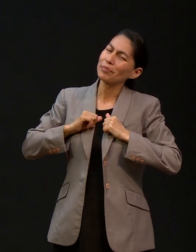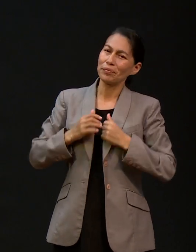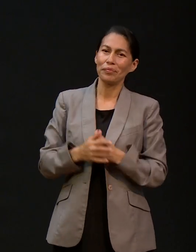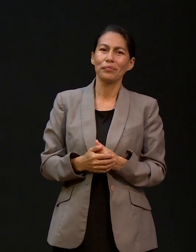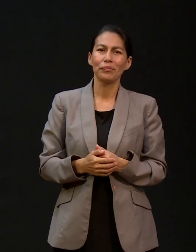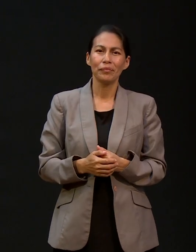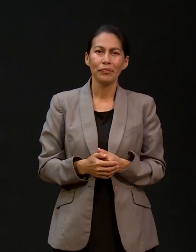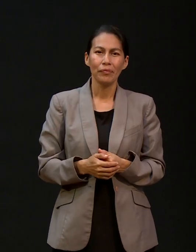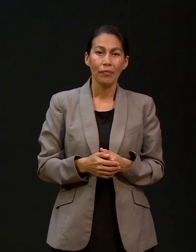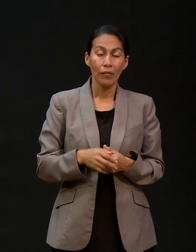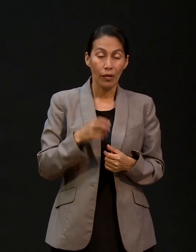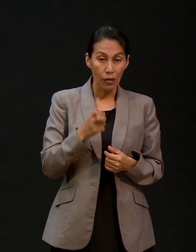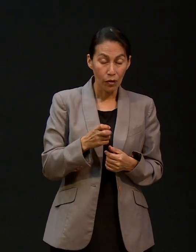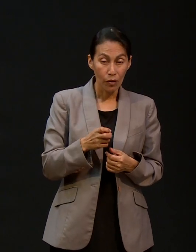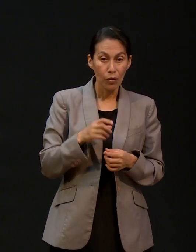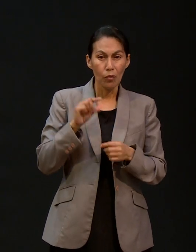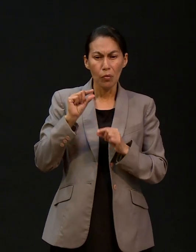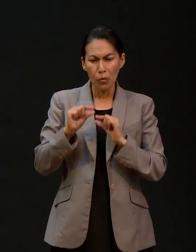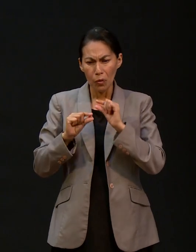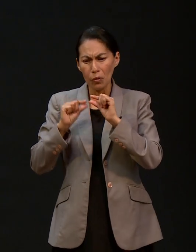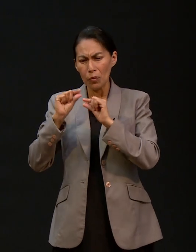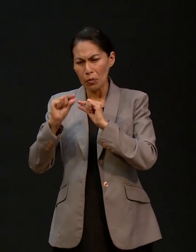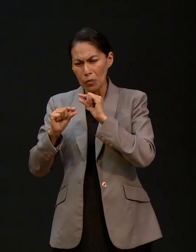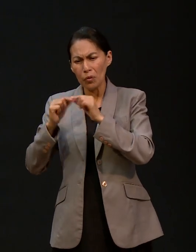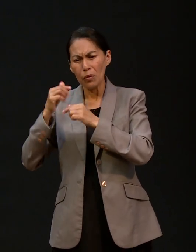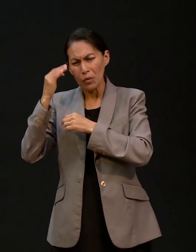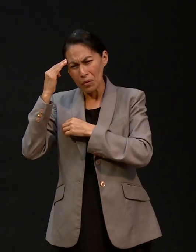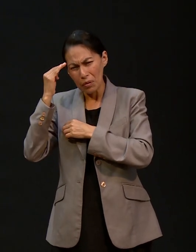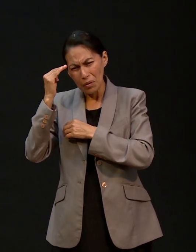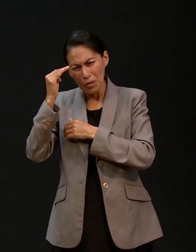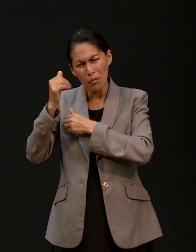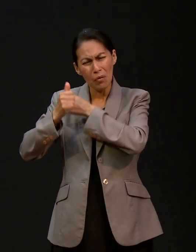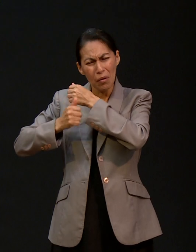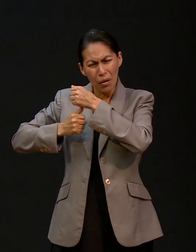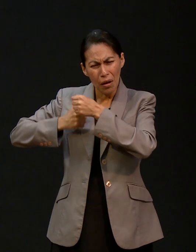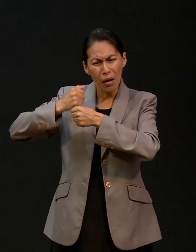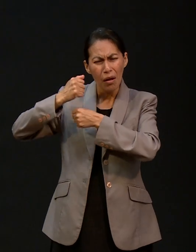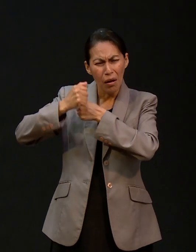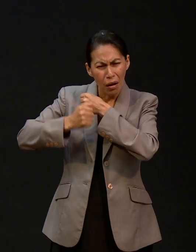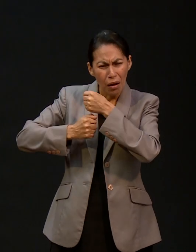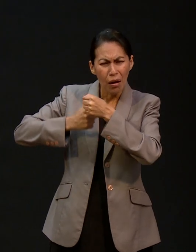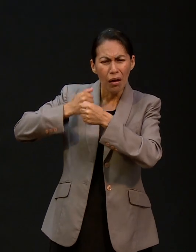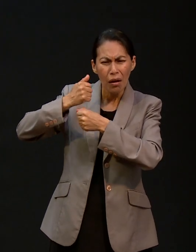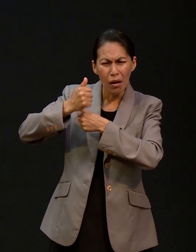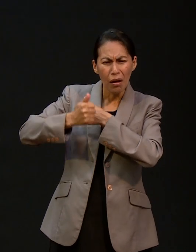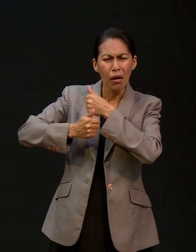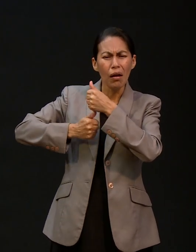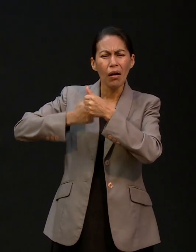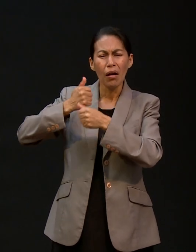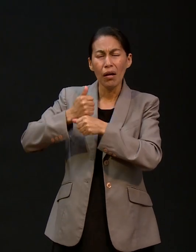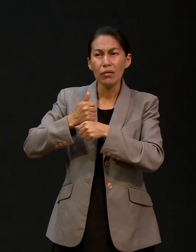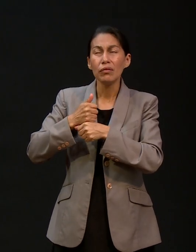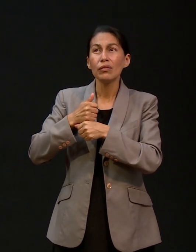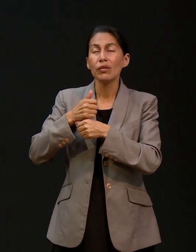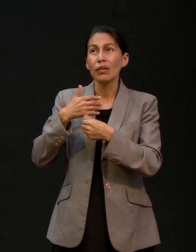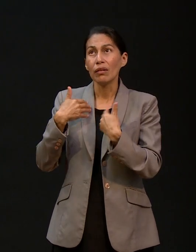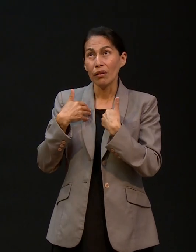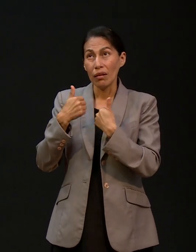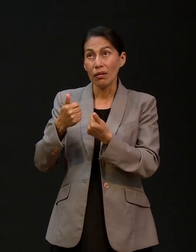es como se va ejercitando, uno va cayendo en cuenta, te vas dando forma de cómo el Señor va Ese de